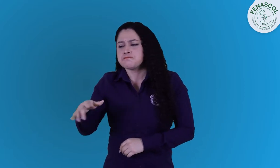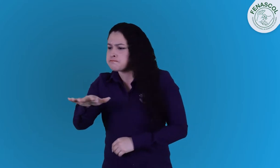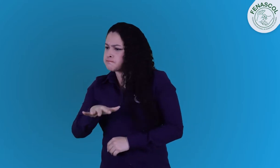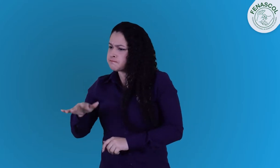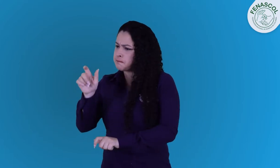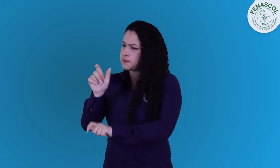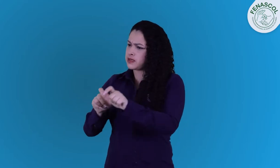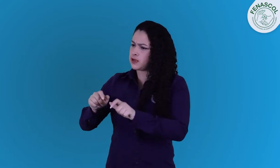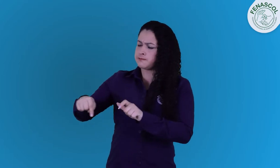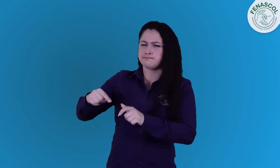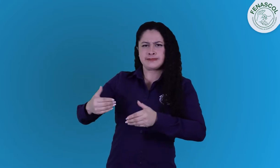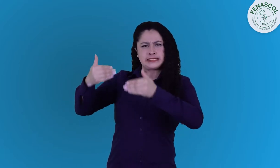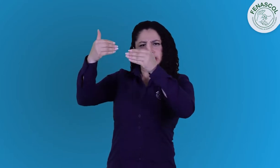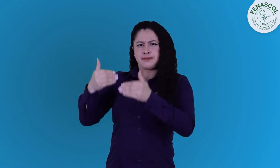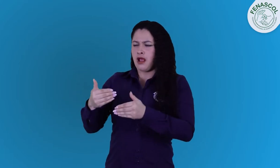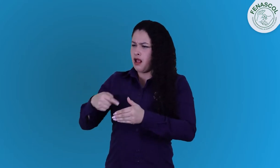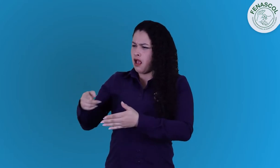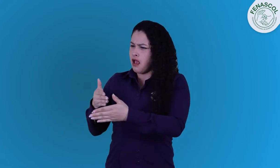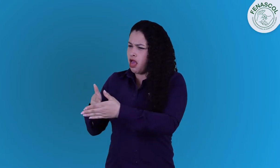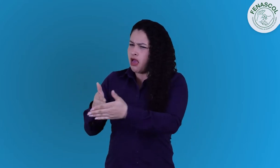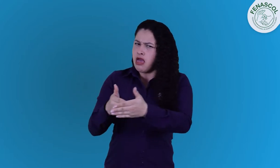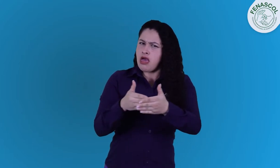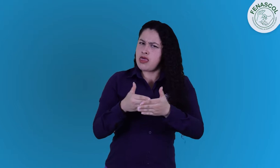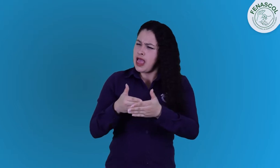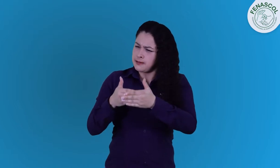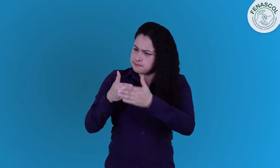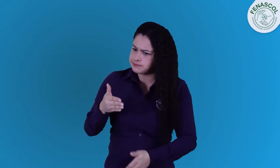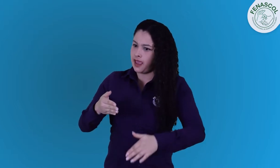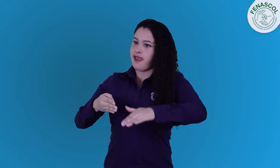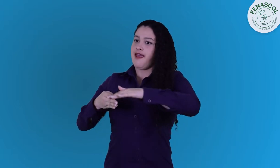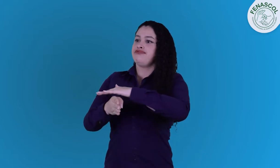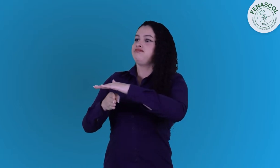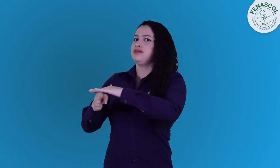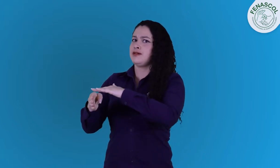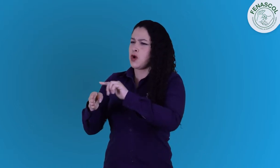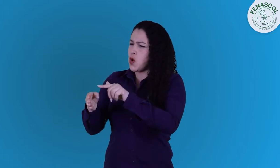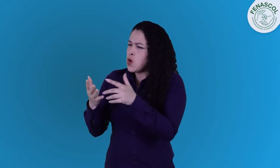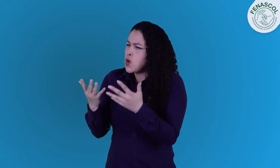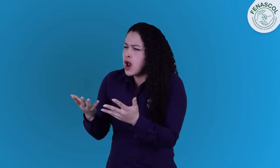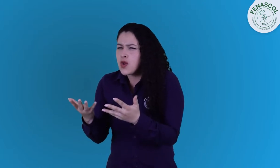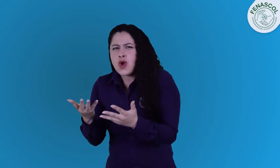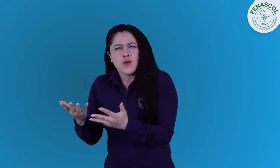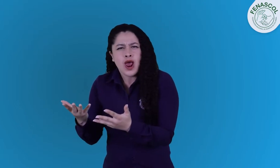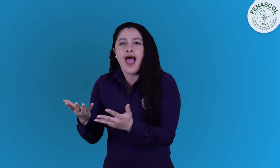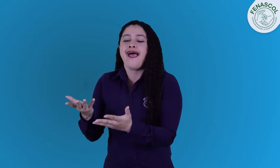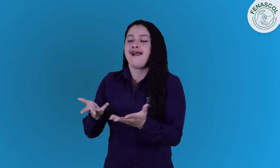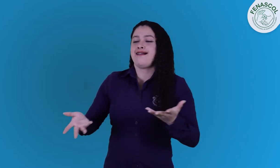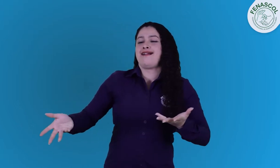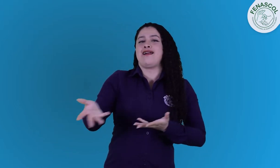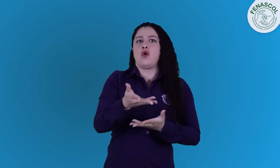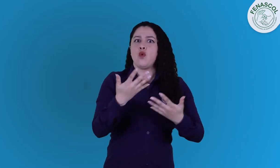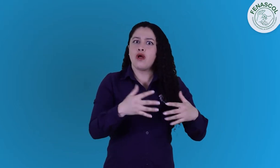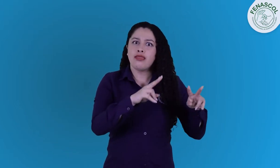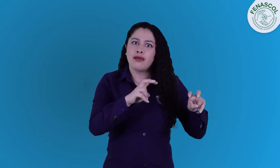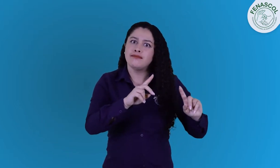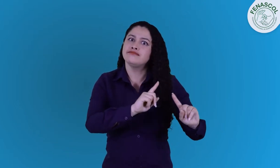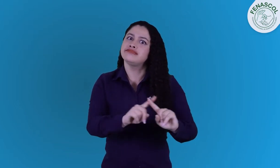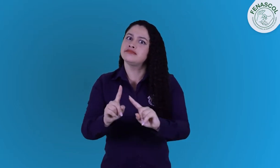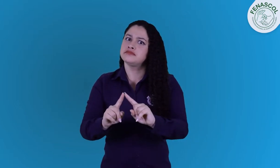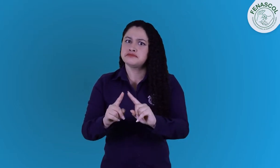Finalizando con las garantías hacia un mundo sin barreras para las personas con discapacidad. A continuación, podrán ver más de